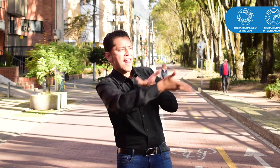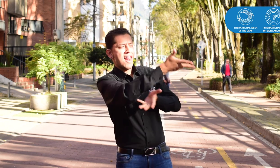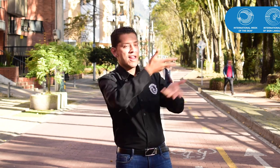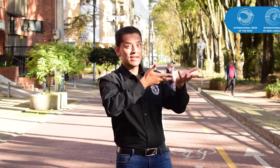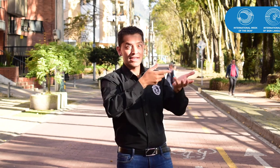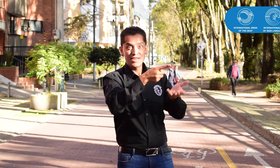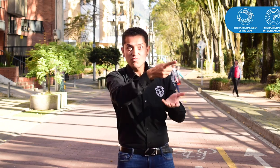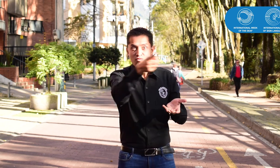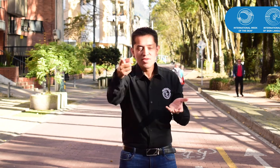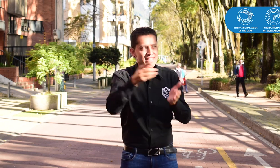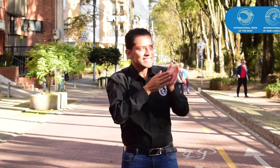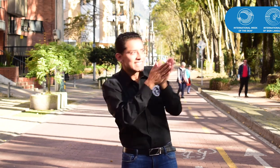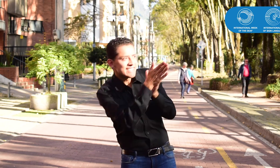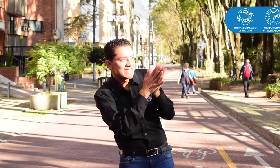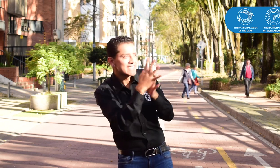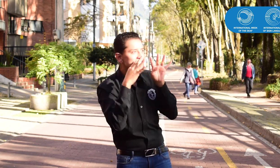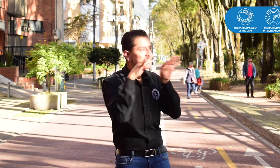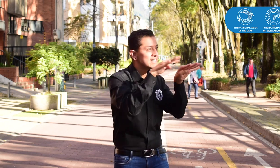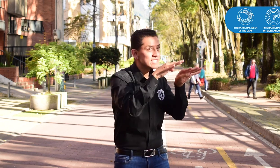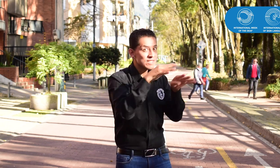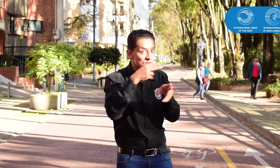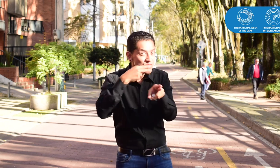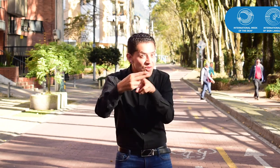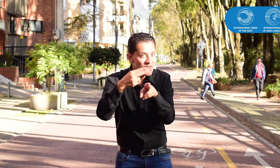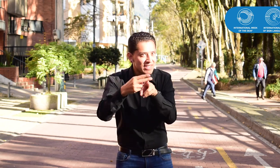Deben estar muy atentos. No se lo pierdan. ¡Vamos!